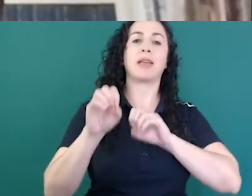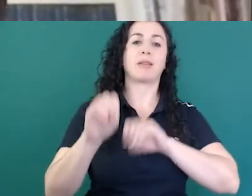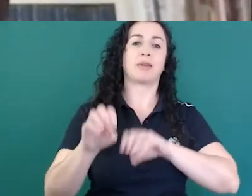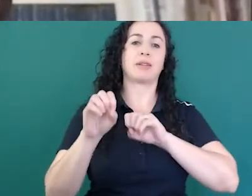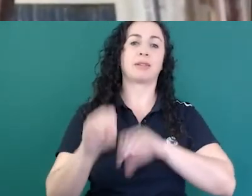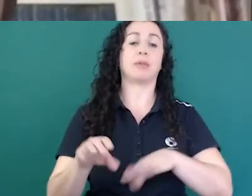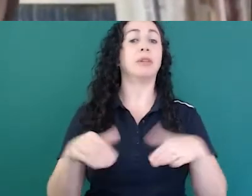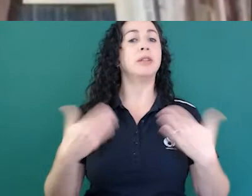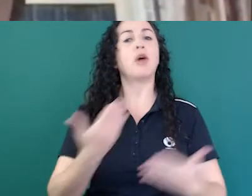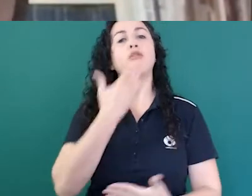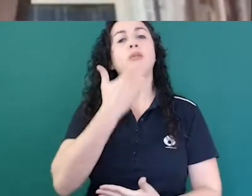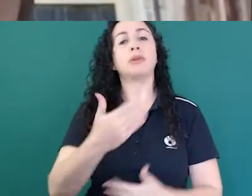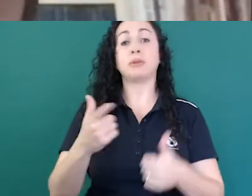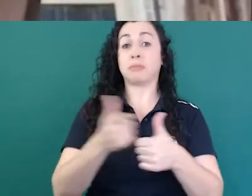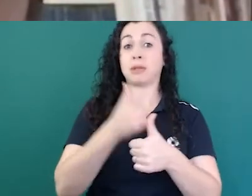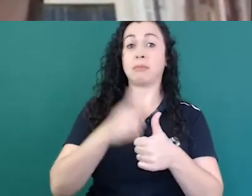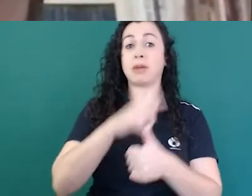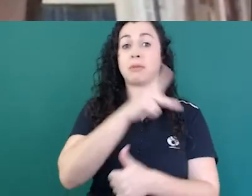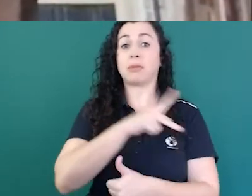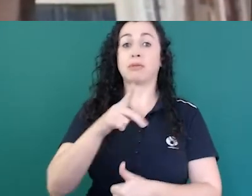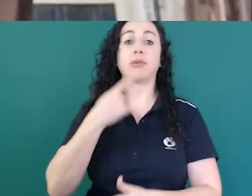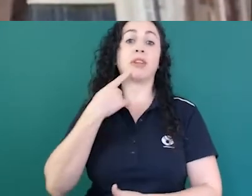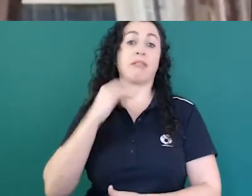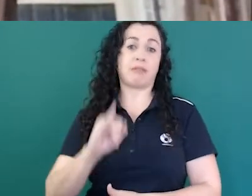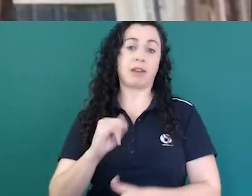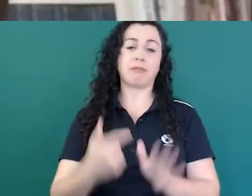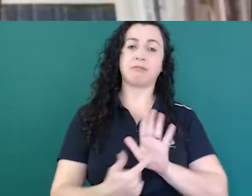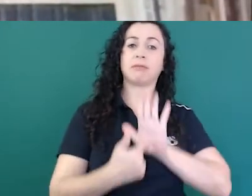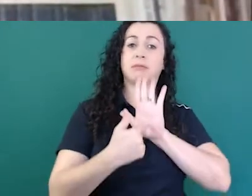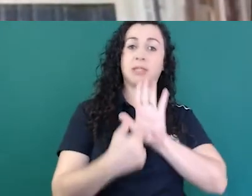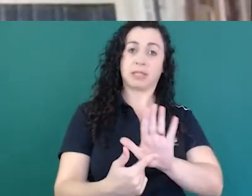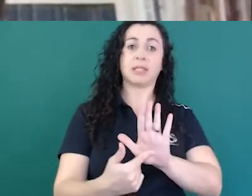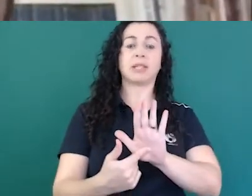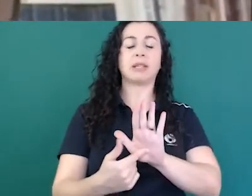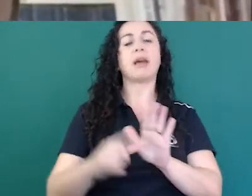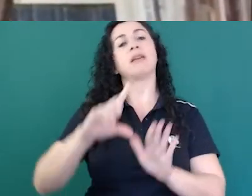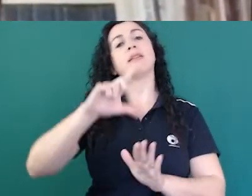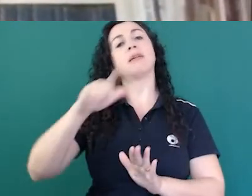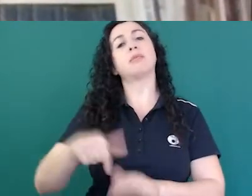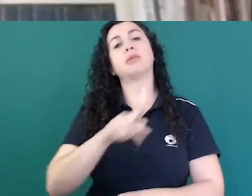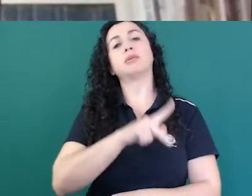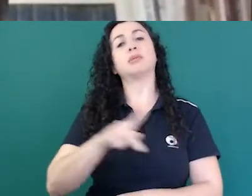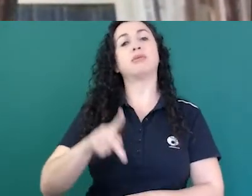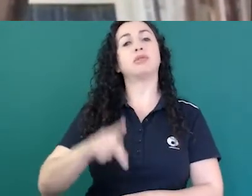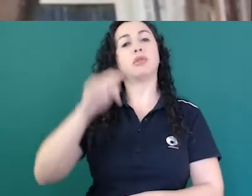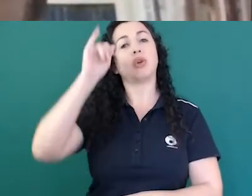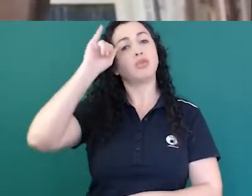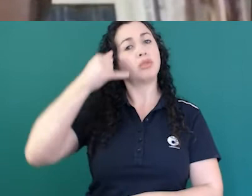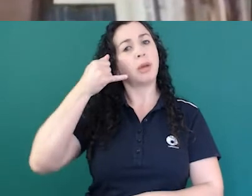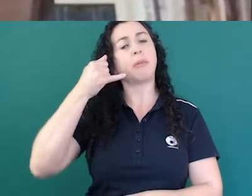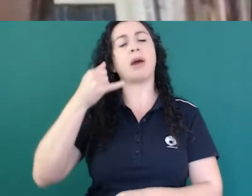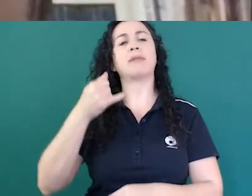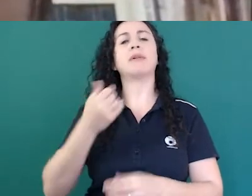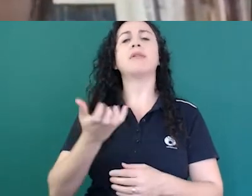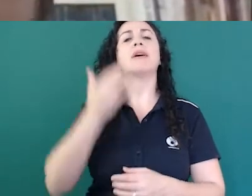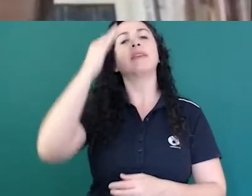pedir, então, para a professora Ivani se apresentar e logo em seguida, professor José Mário, para a gente entender melhor em que pé